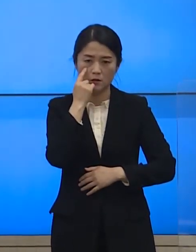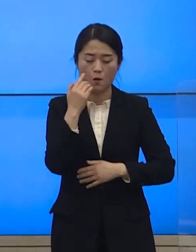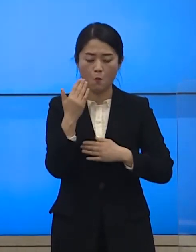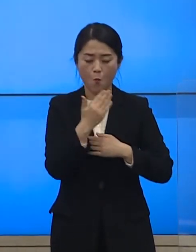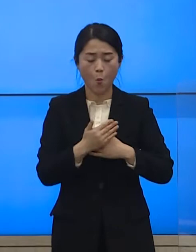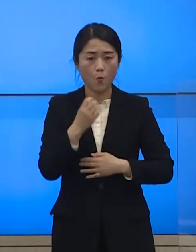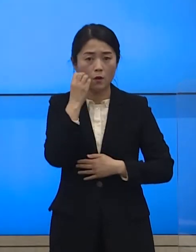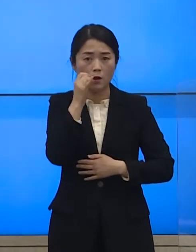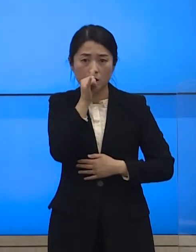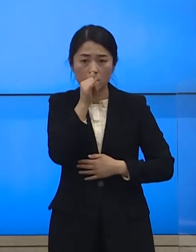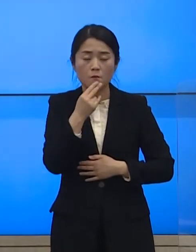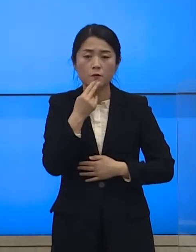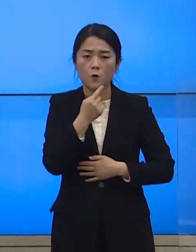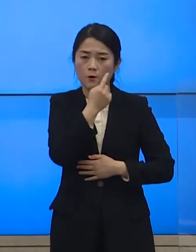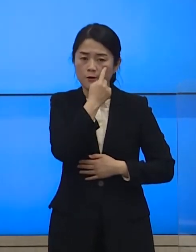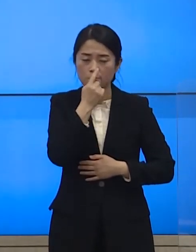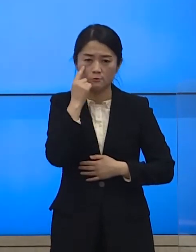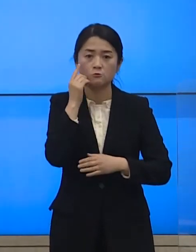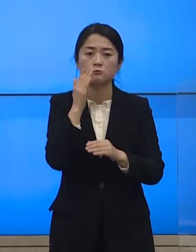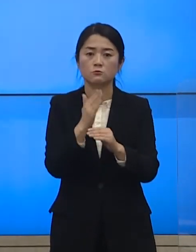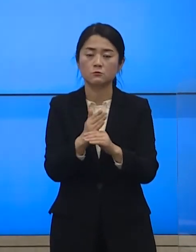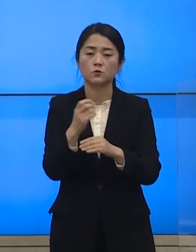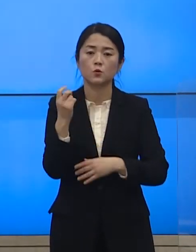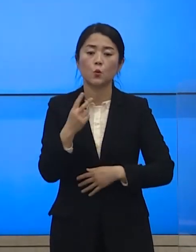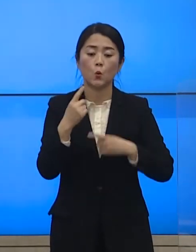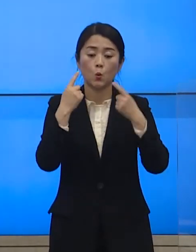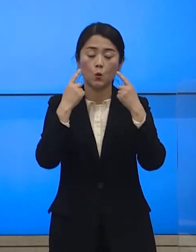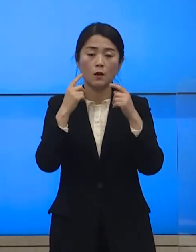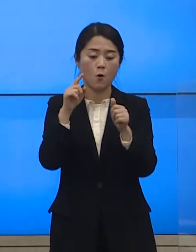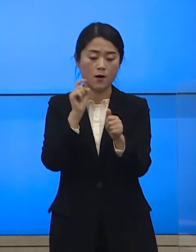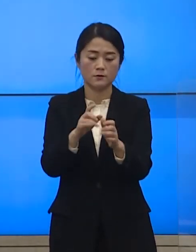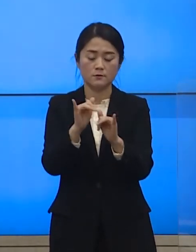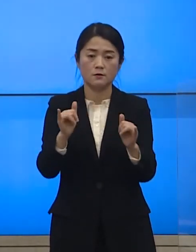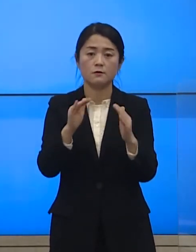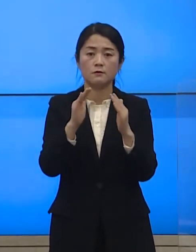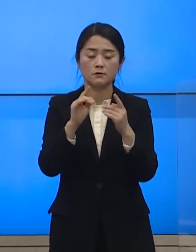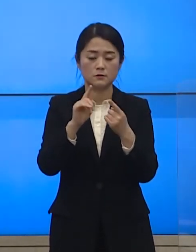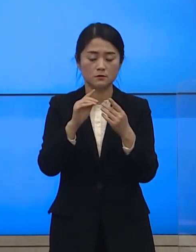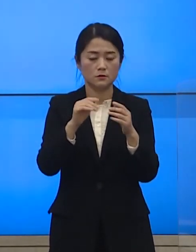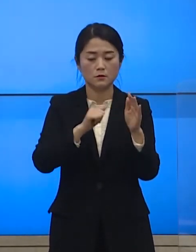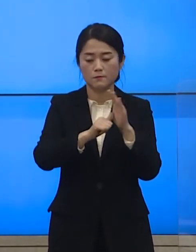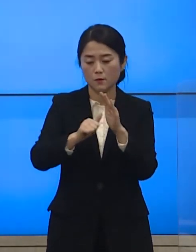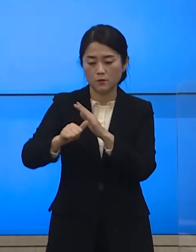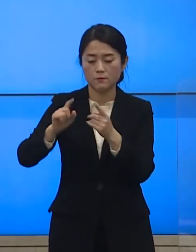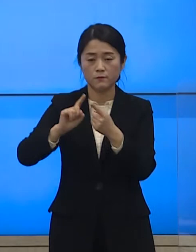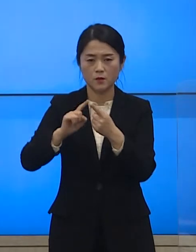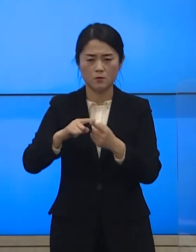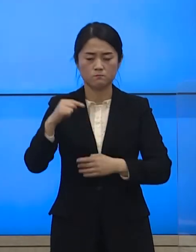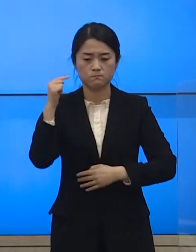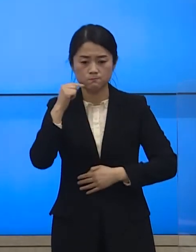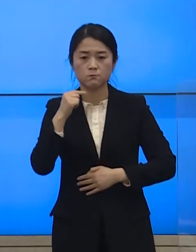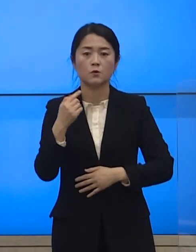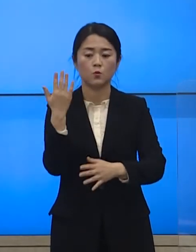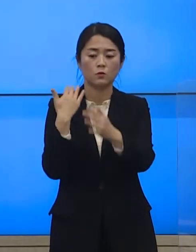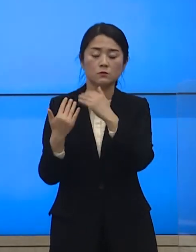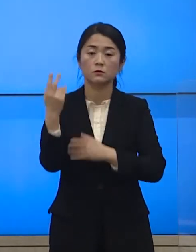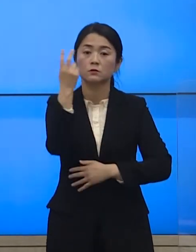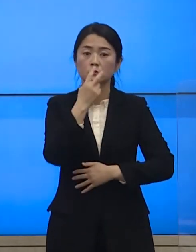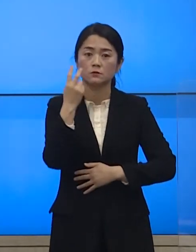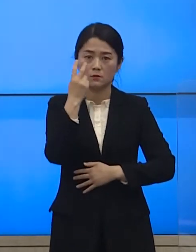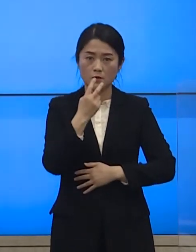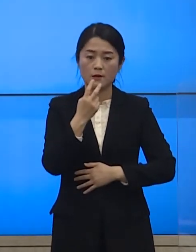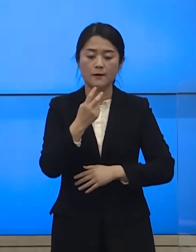철저히 확인하고 있으며 확진자의 동선에 대해서는 철저한 역학조사를 실시해